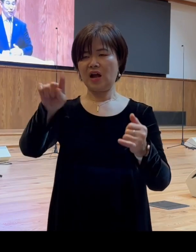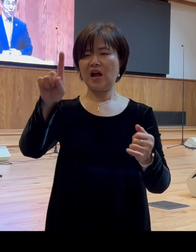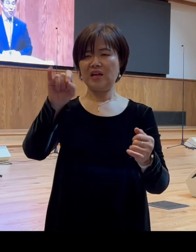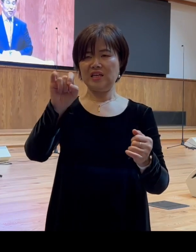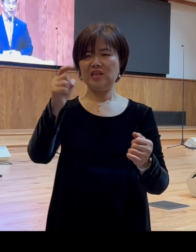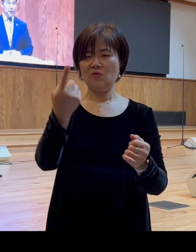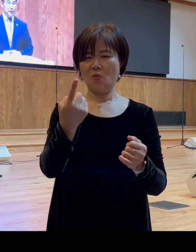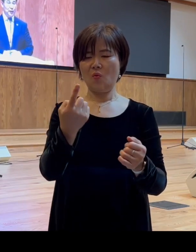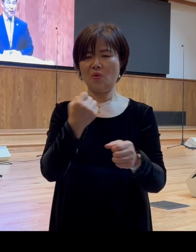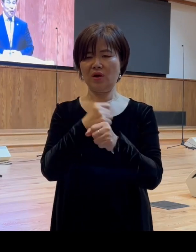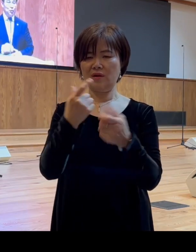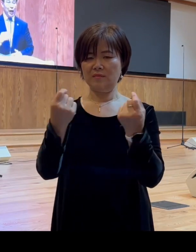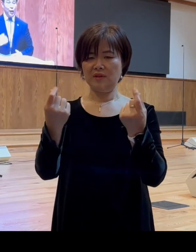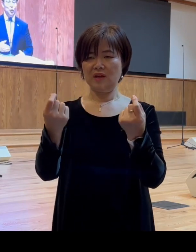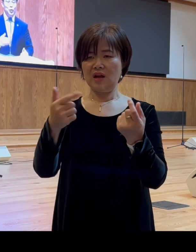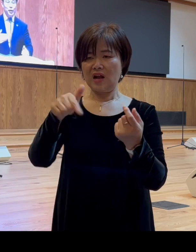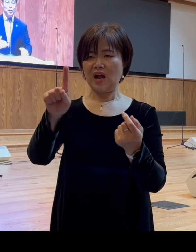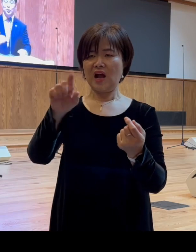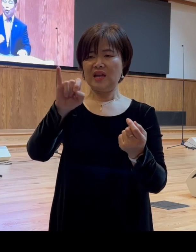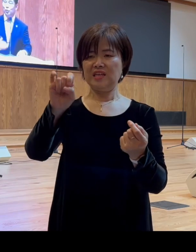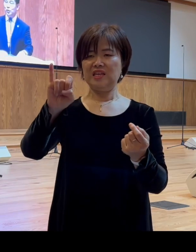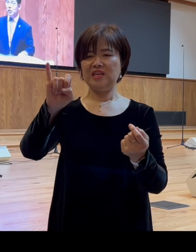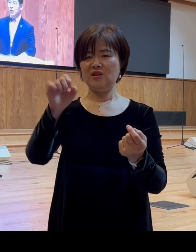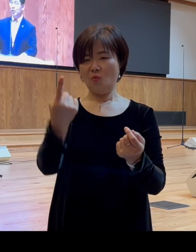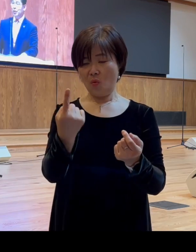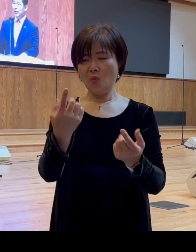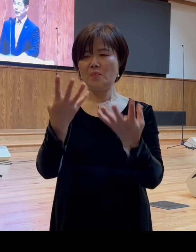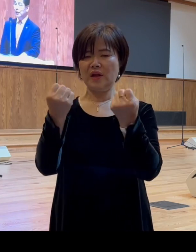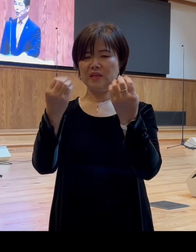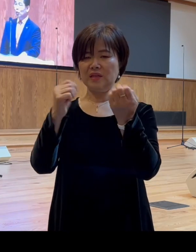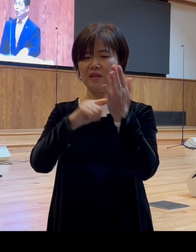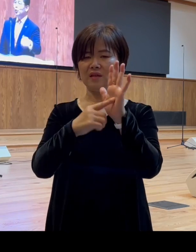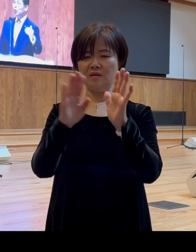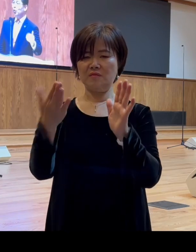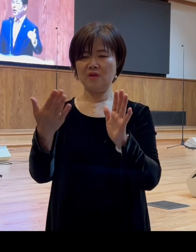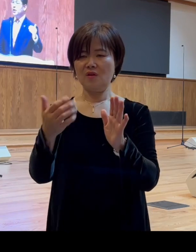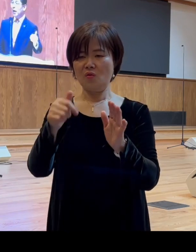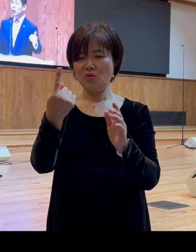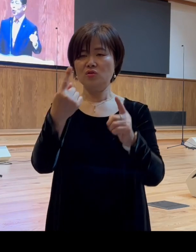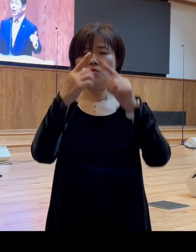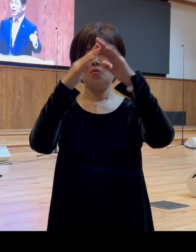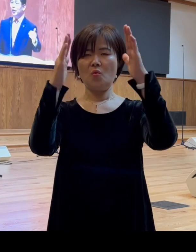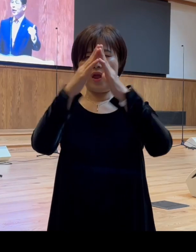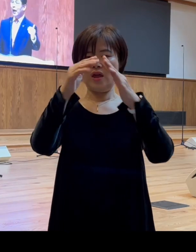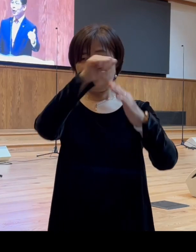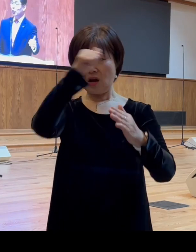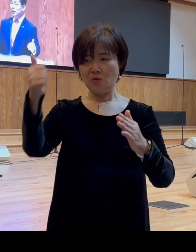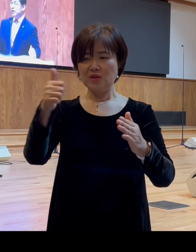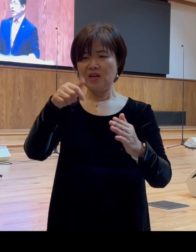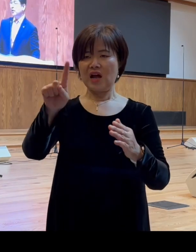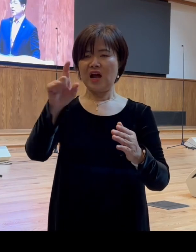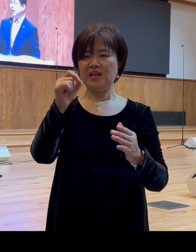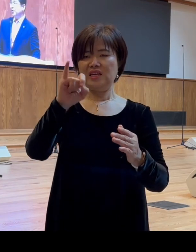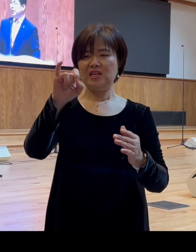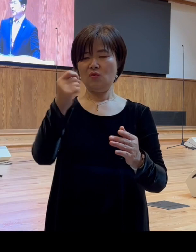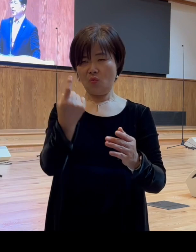그럼 가이오의 이름은 여러 번 등장합니다 고린도 교회 장노인 가이오가 등장하는가 하면 저